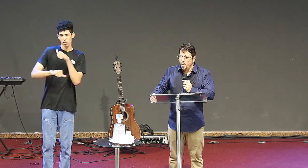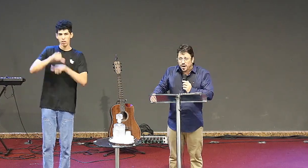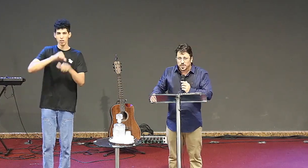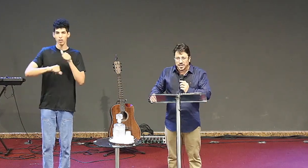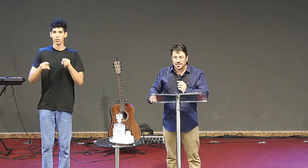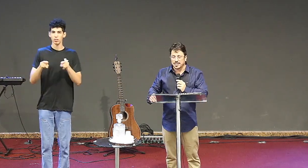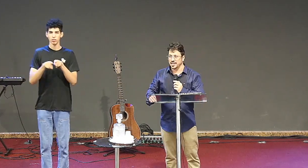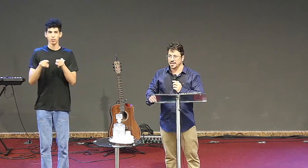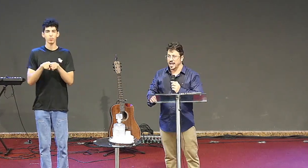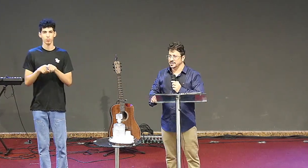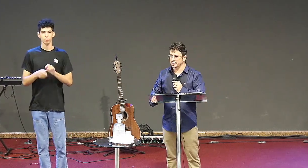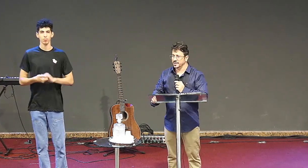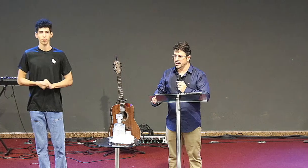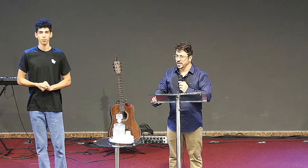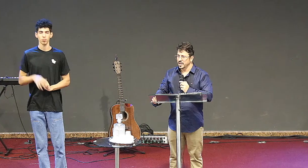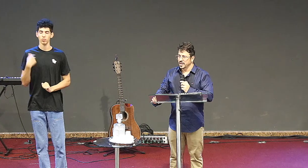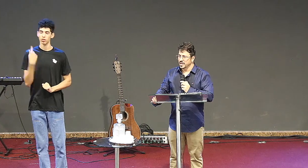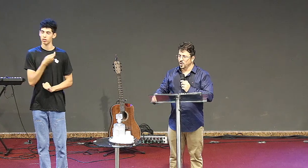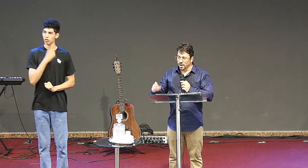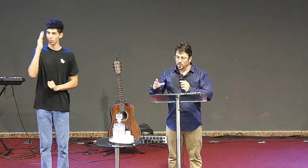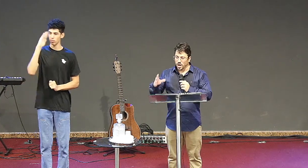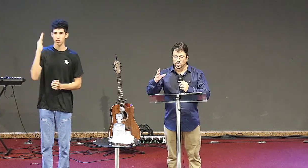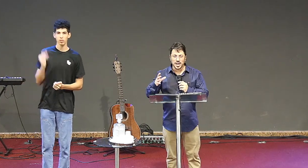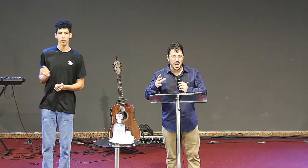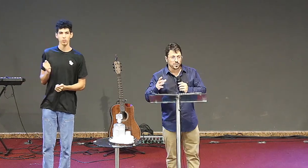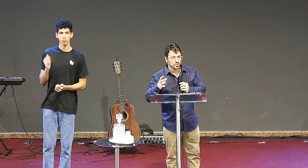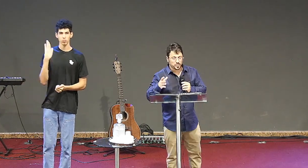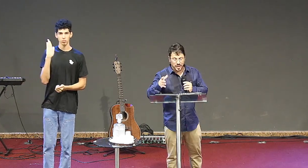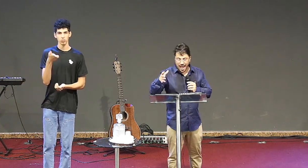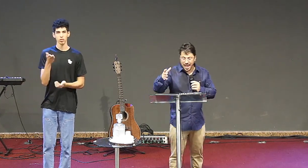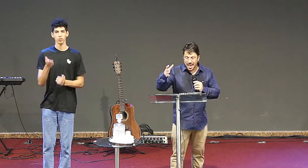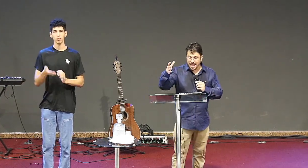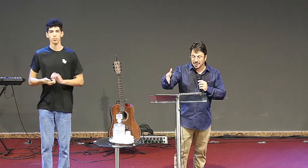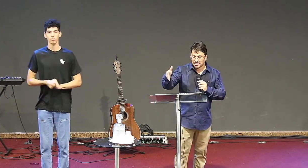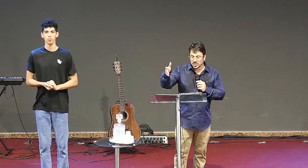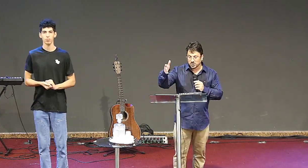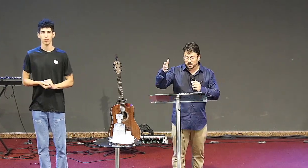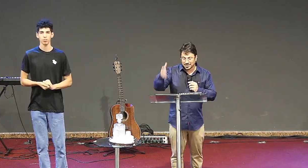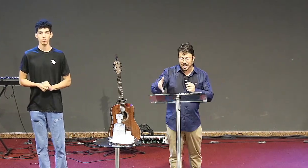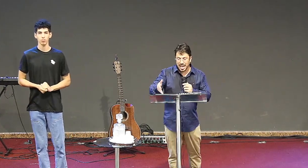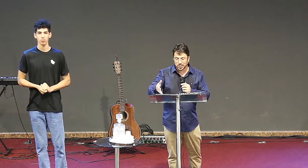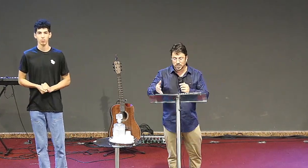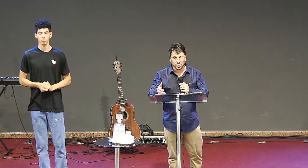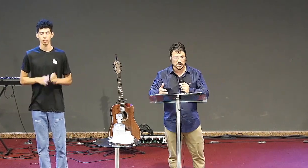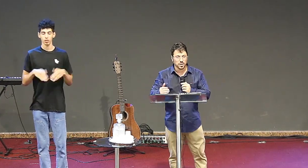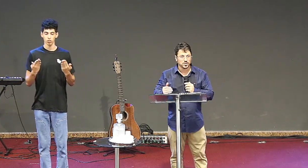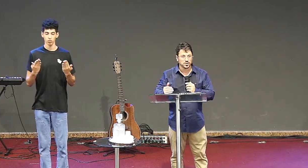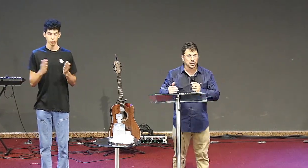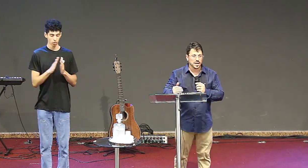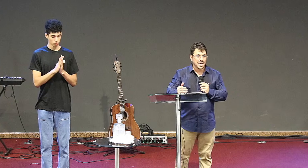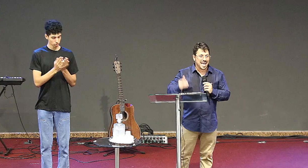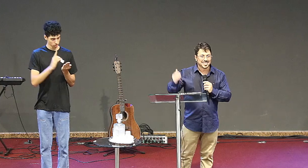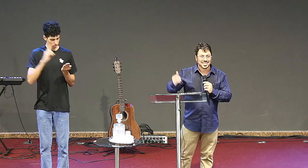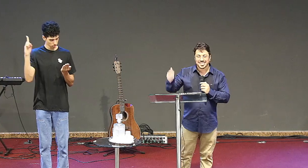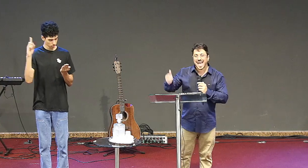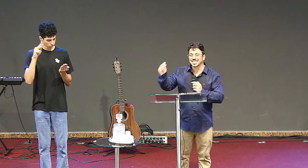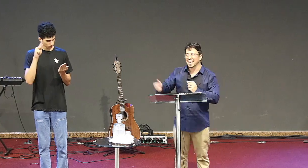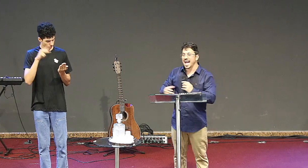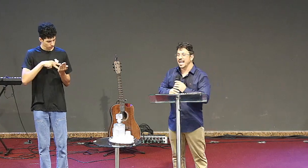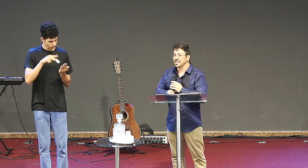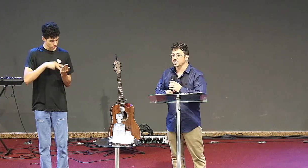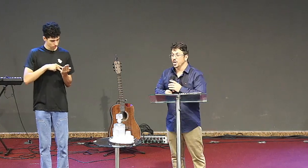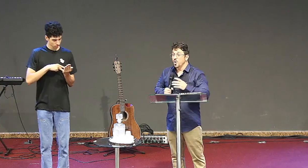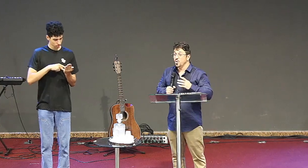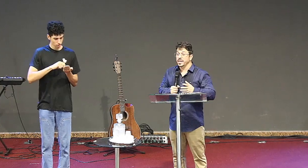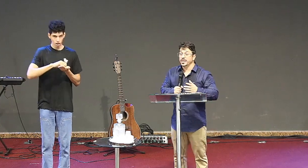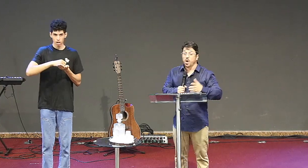tem muita coisa para ser acertada. E quando nós olharmos para essas passagens, meus irmãos, essas sete